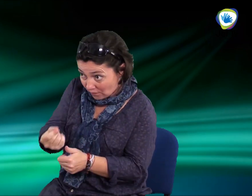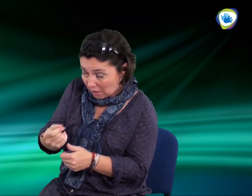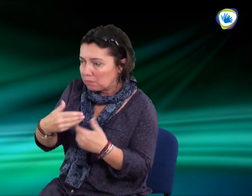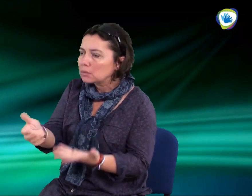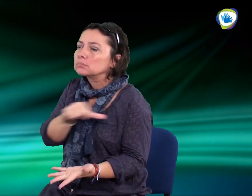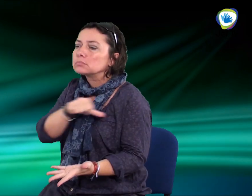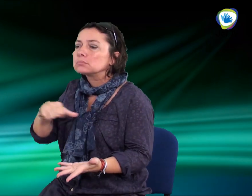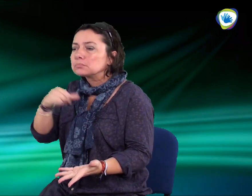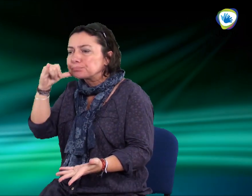egyedül?